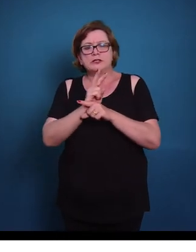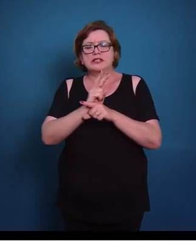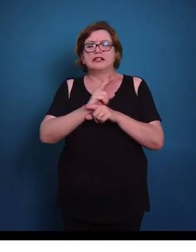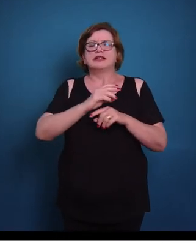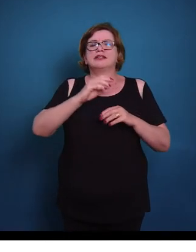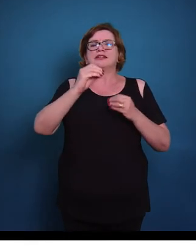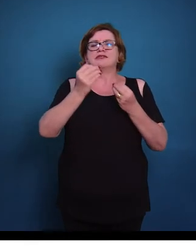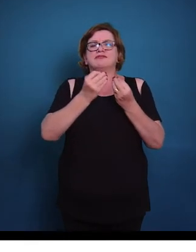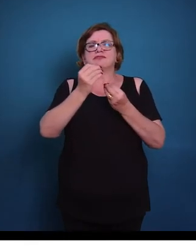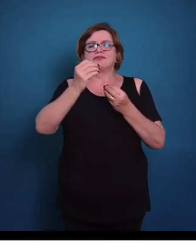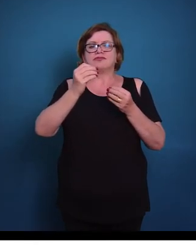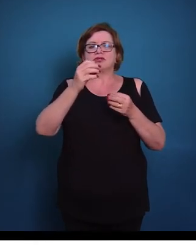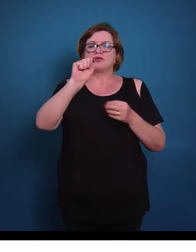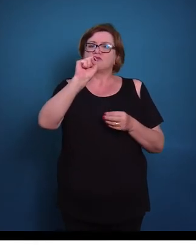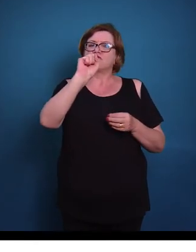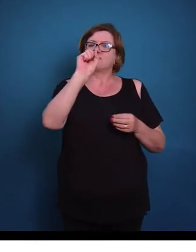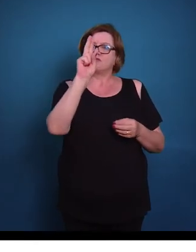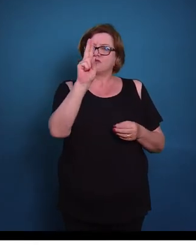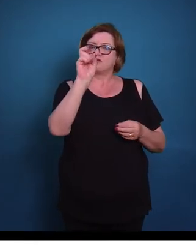glandulares.